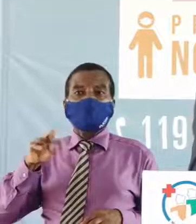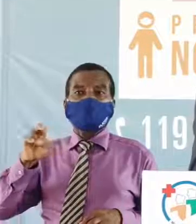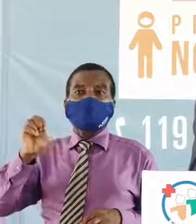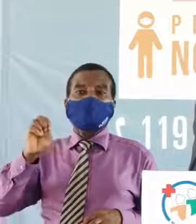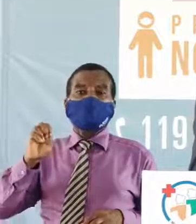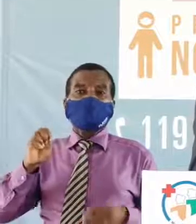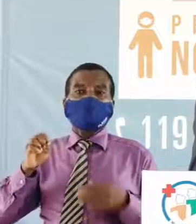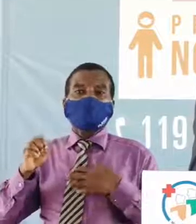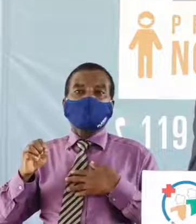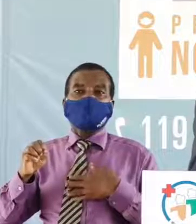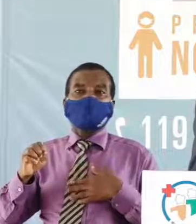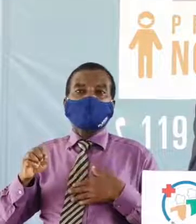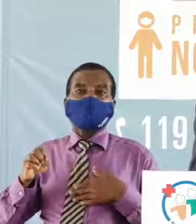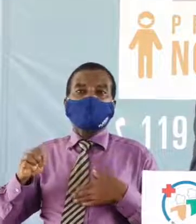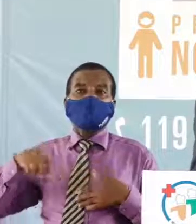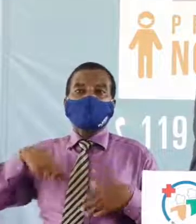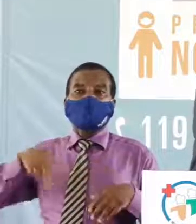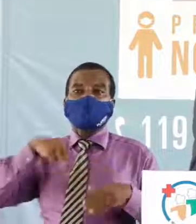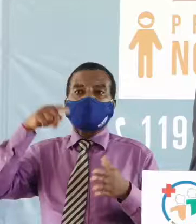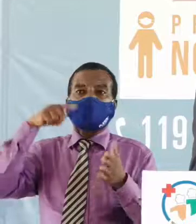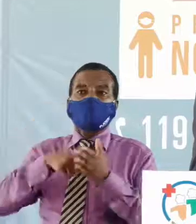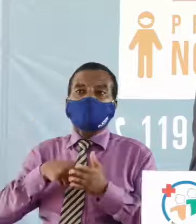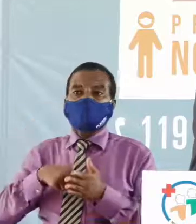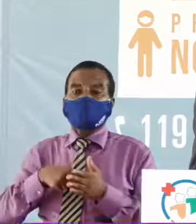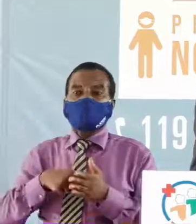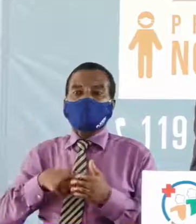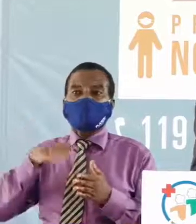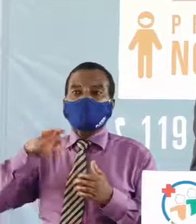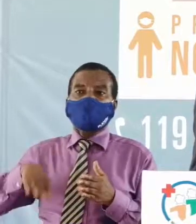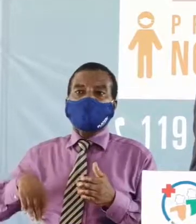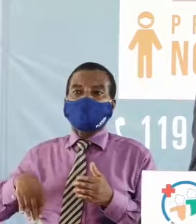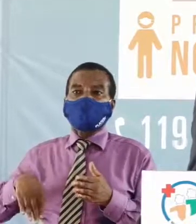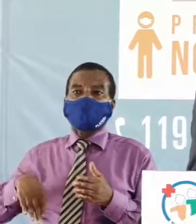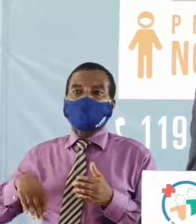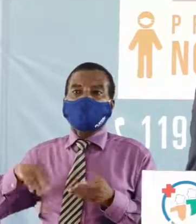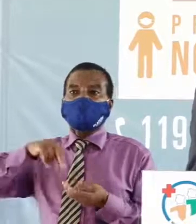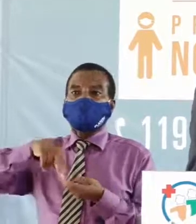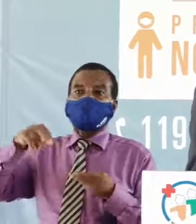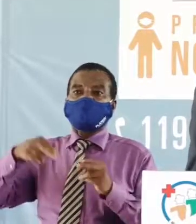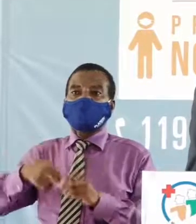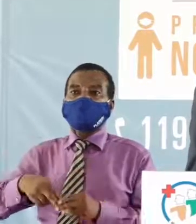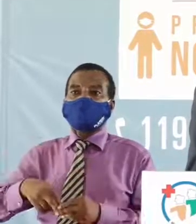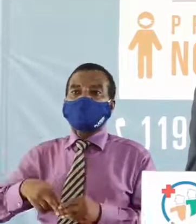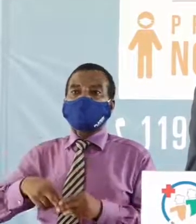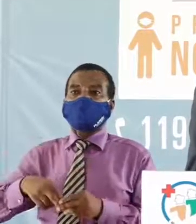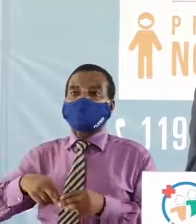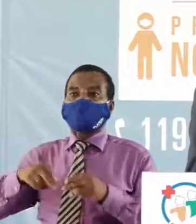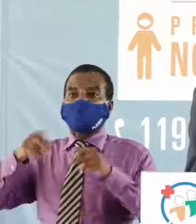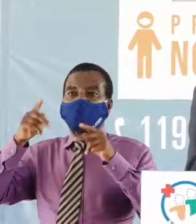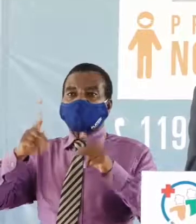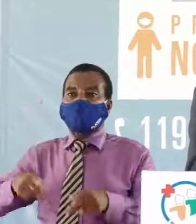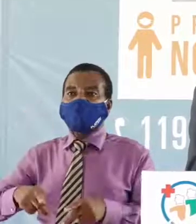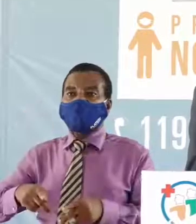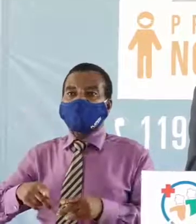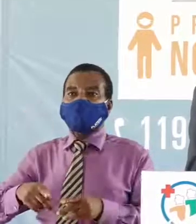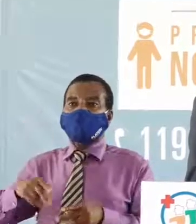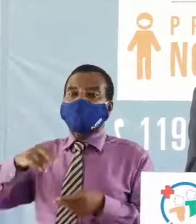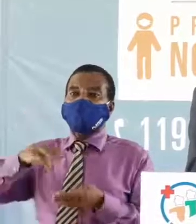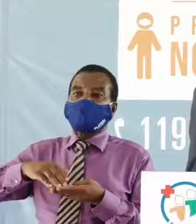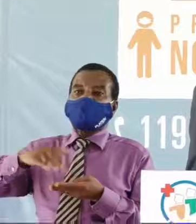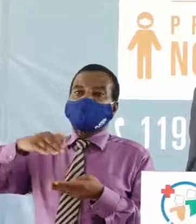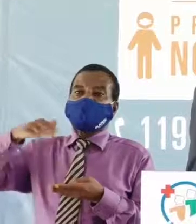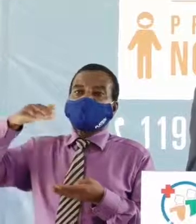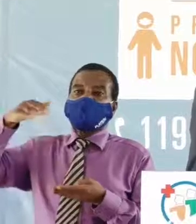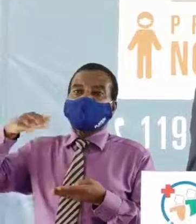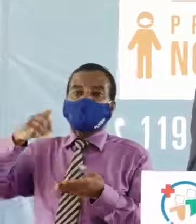Matin nous constatons ces derniers temps le nombre croissant de nouveaux cas de personnes testées positives j'aimerais que le